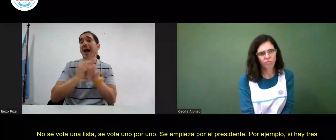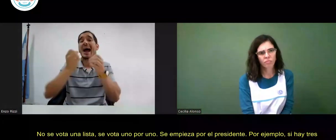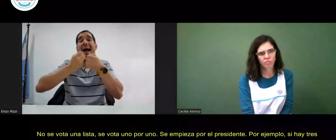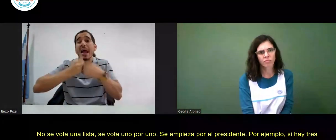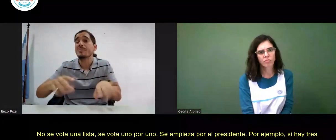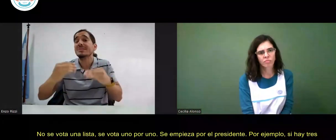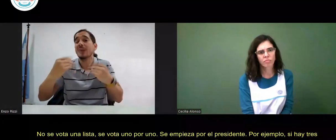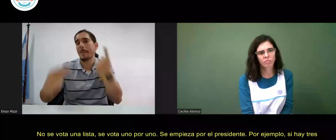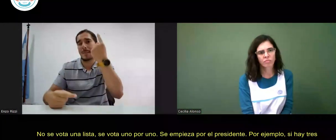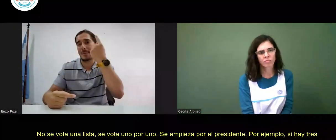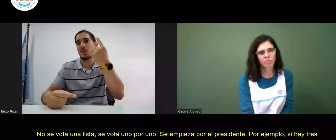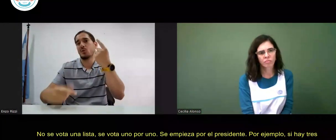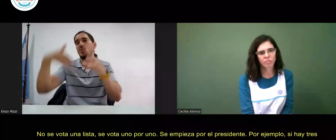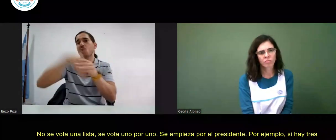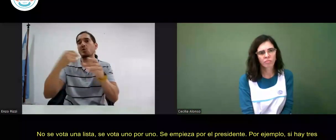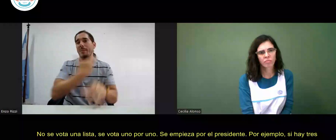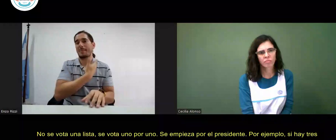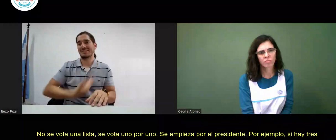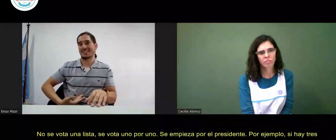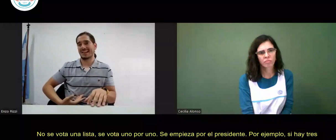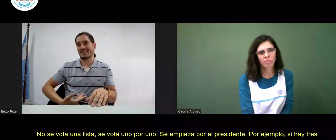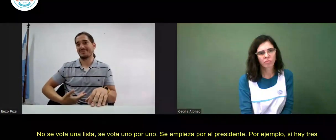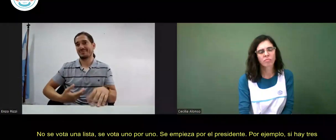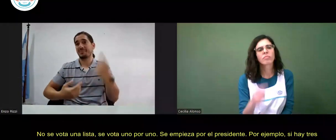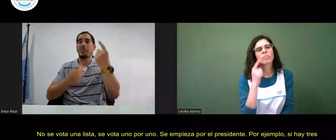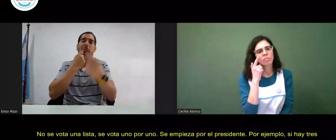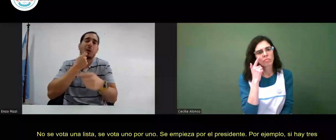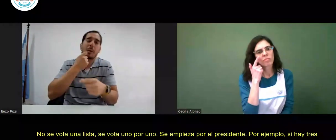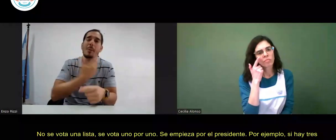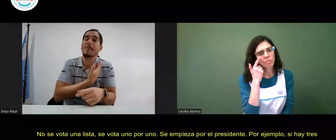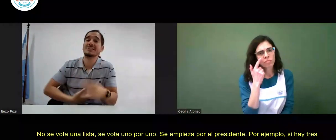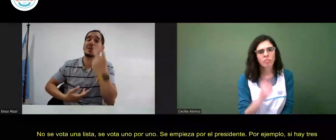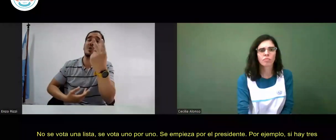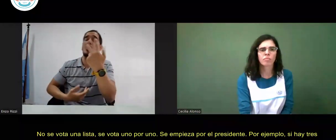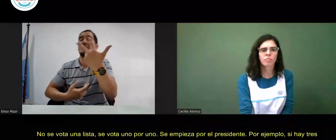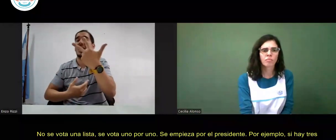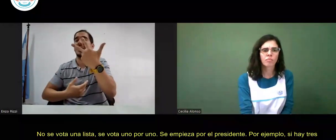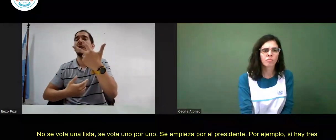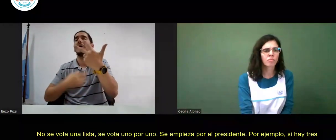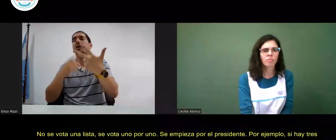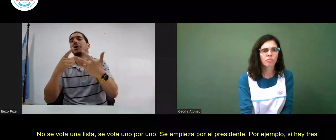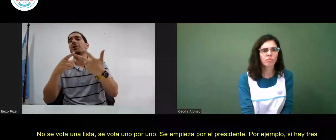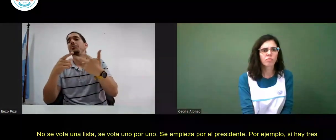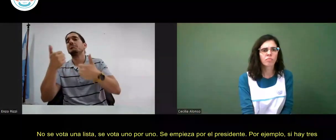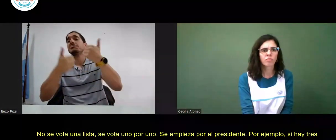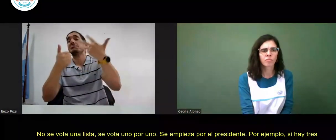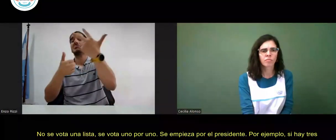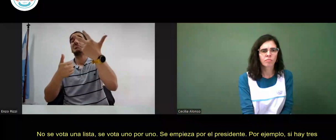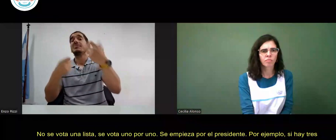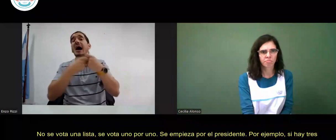se empieza por el presidente por ejemplo si hay tres candidatos